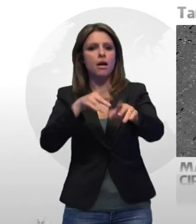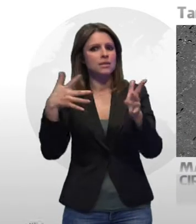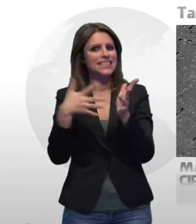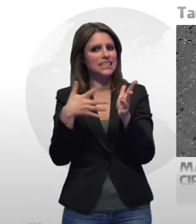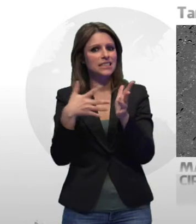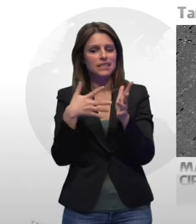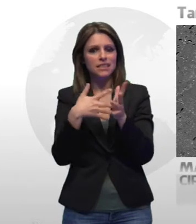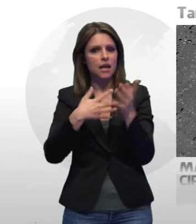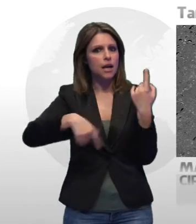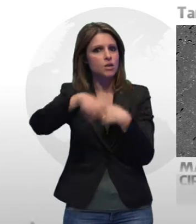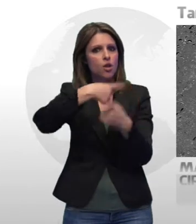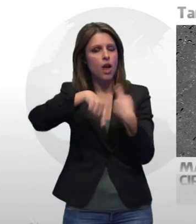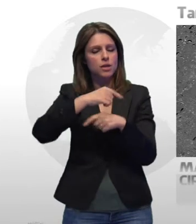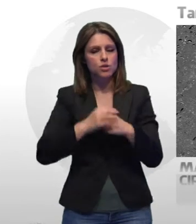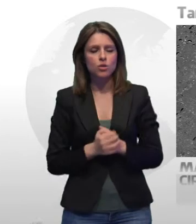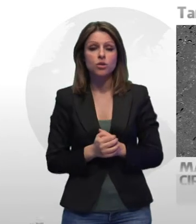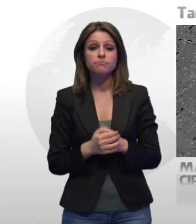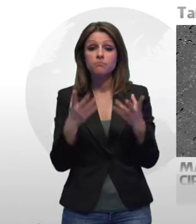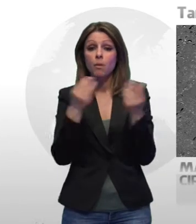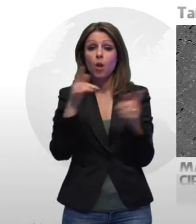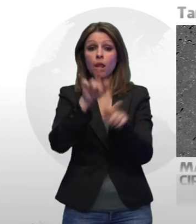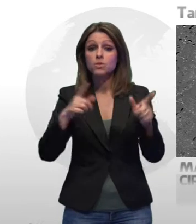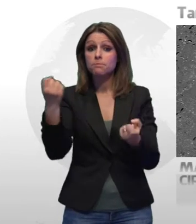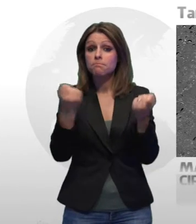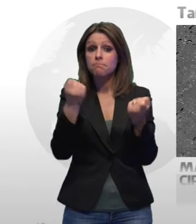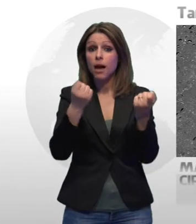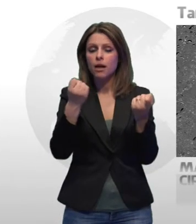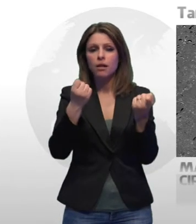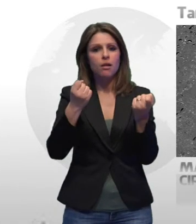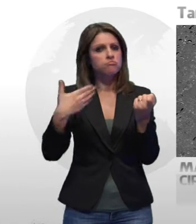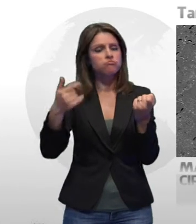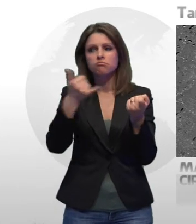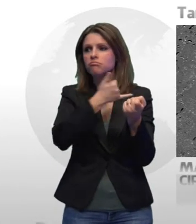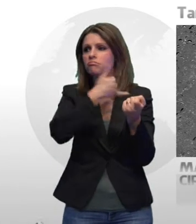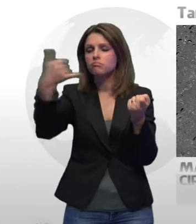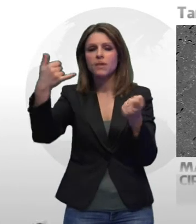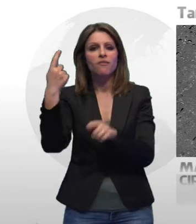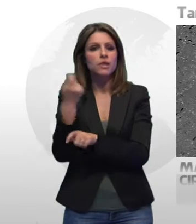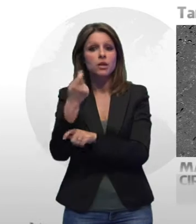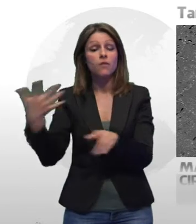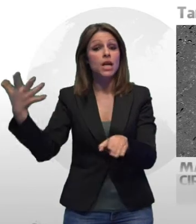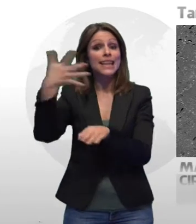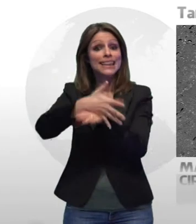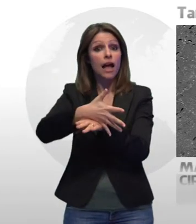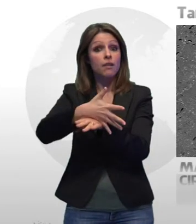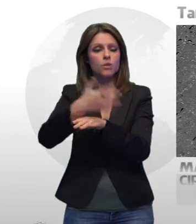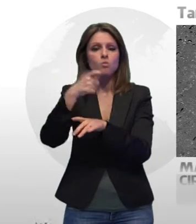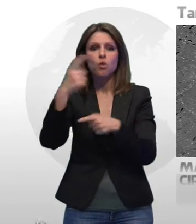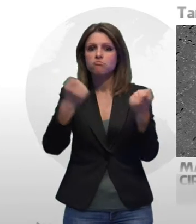mattina. Numerosi gli automobilisti che hanno richiesto l'intervento dei vigili del fuoco per